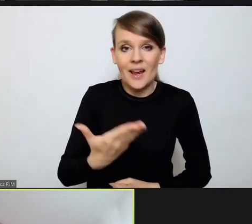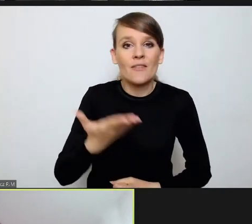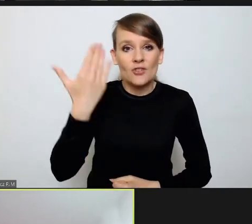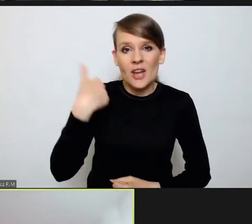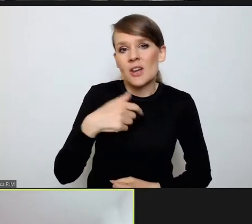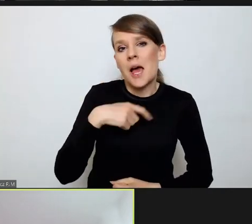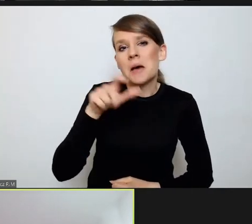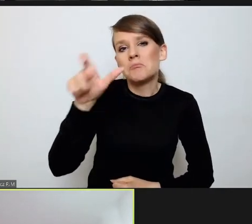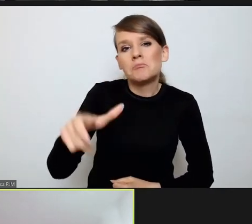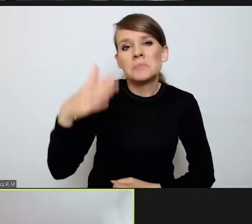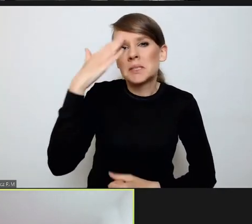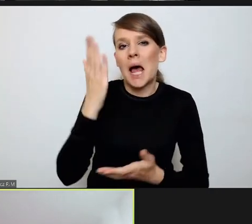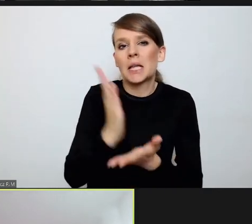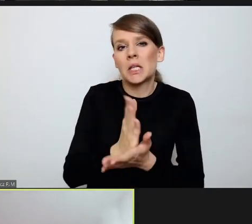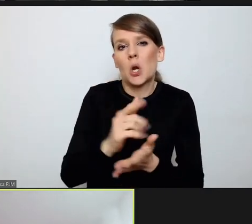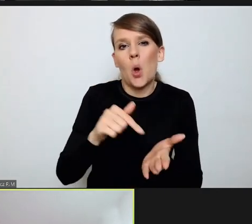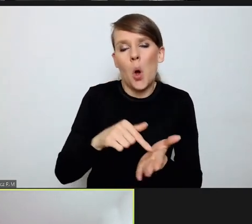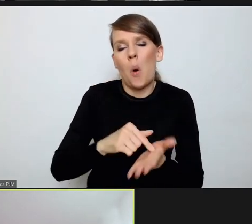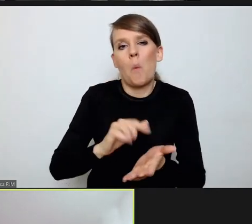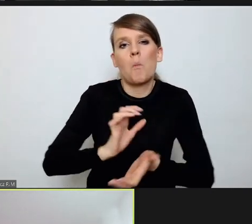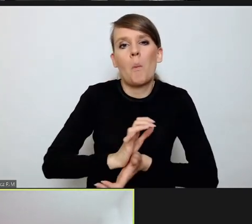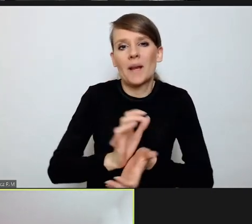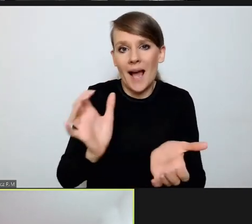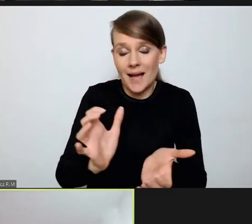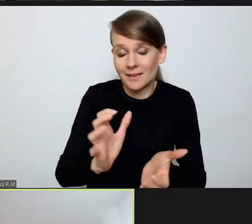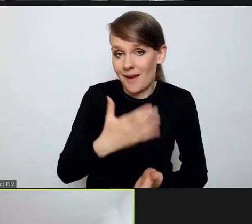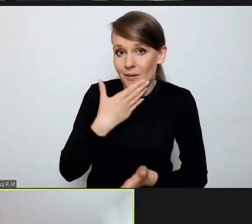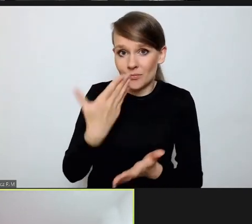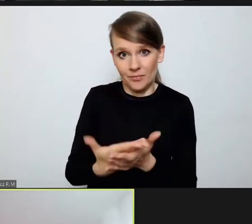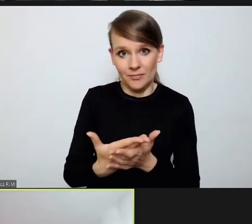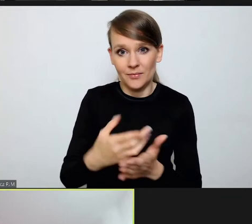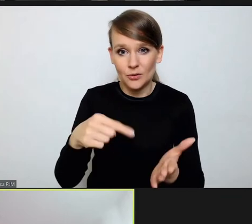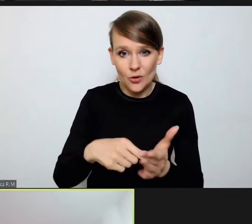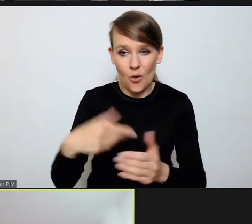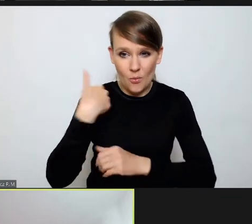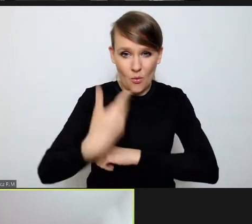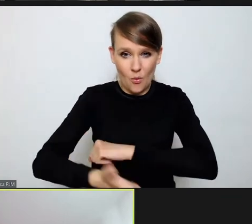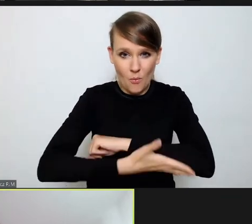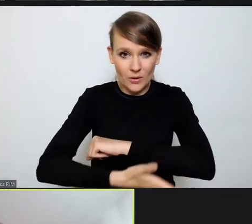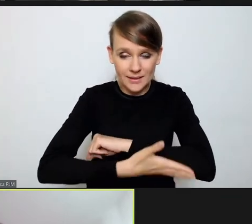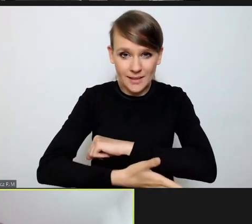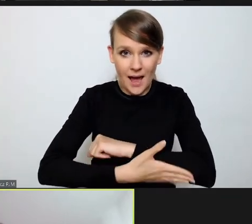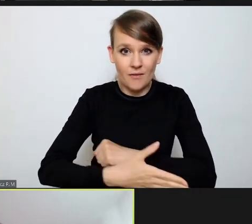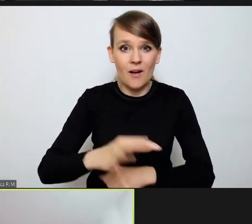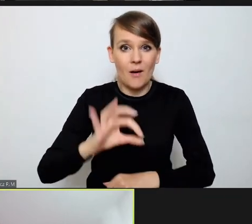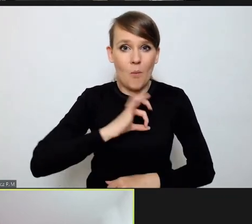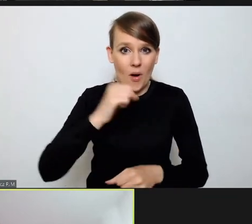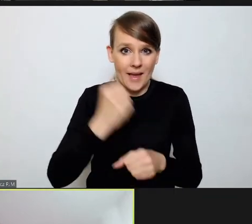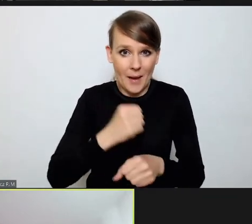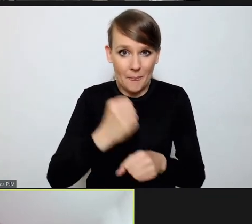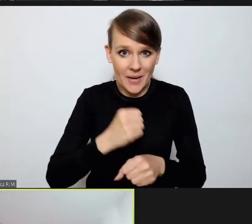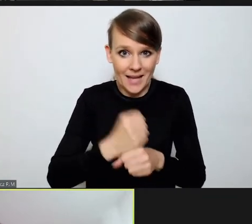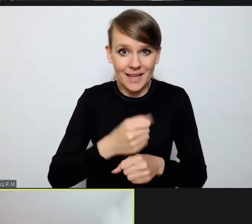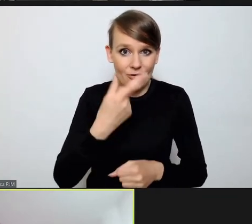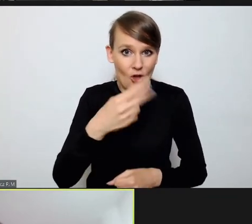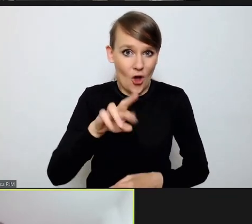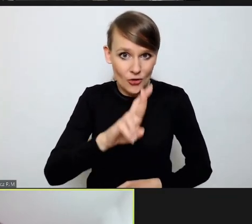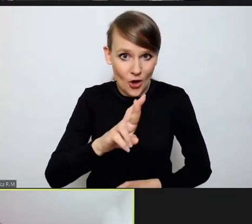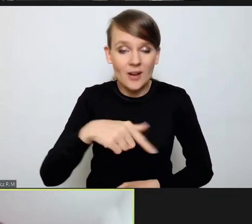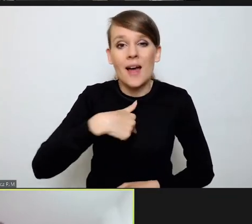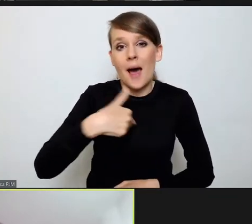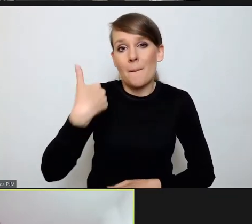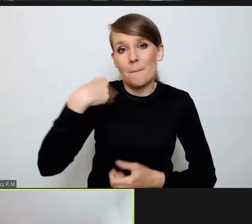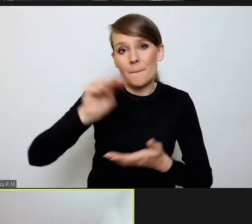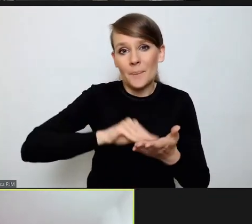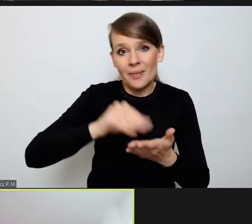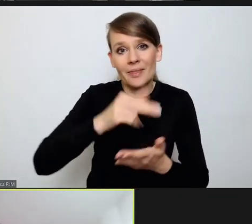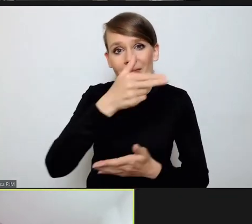jedynie z publikacji, które nie ukrywam stały się podstawą mojej pracy doktorskiej, którą pisałem na